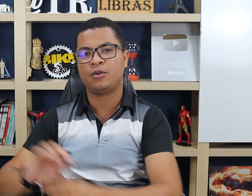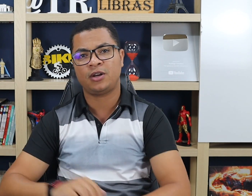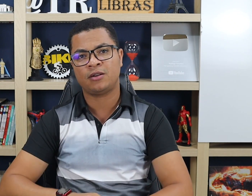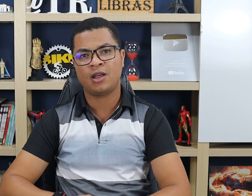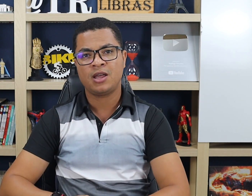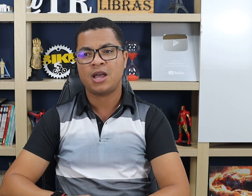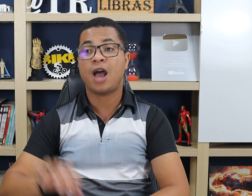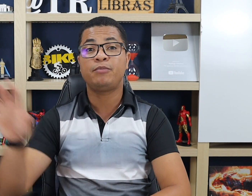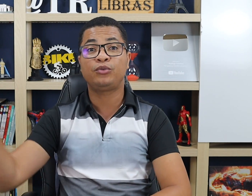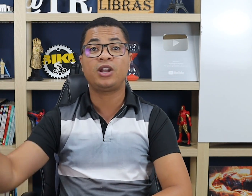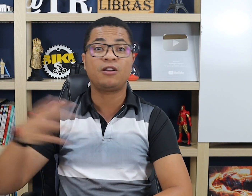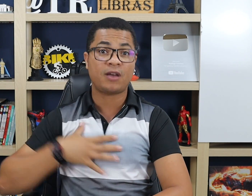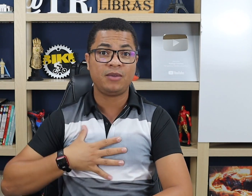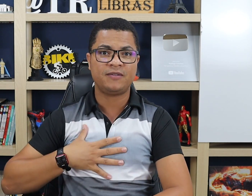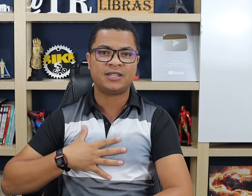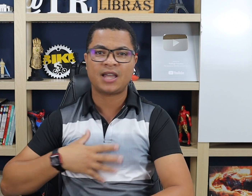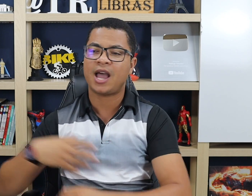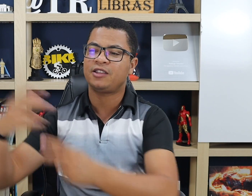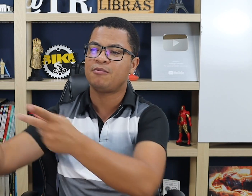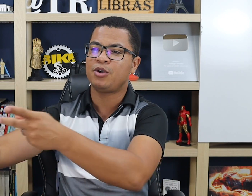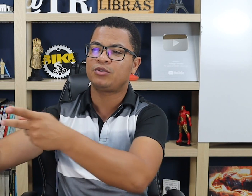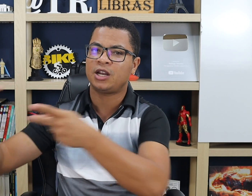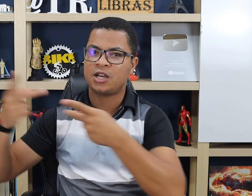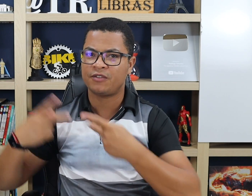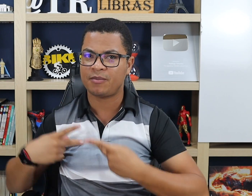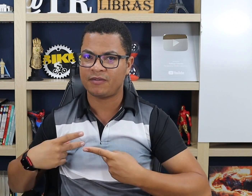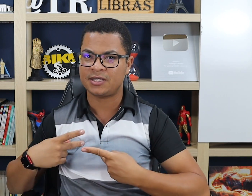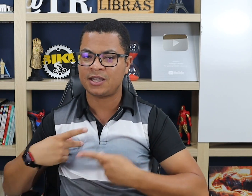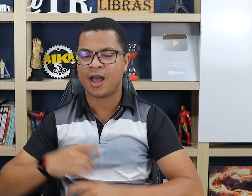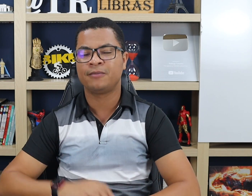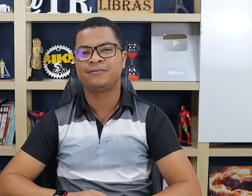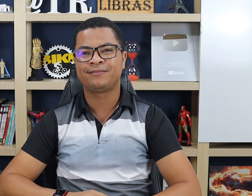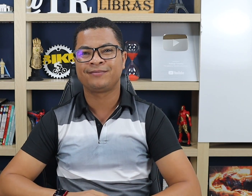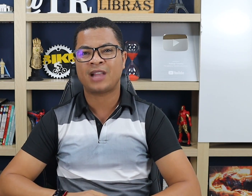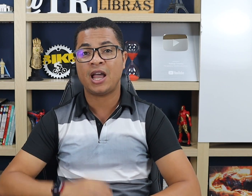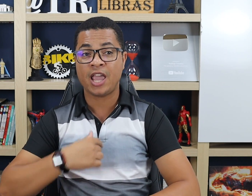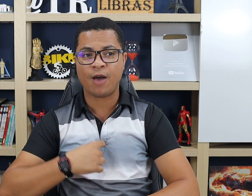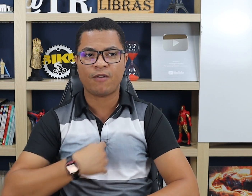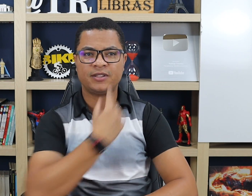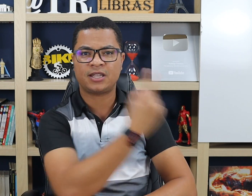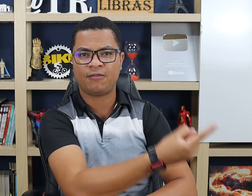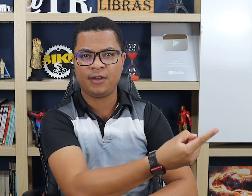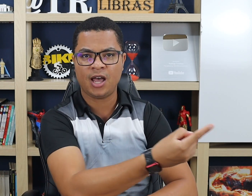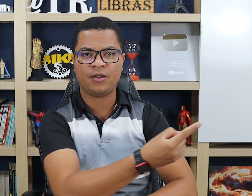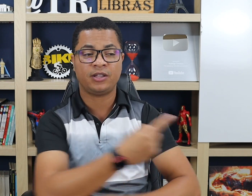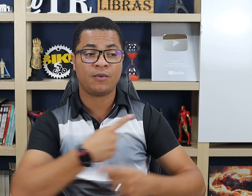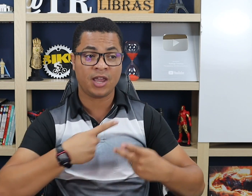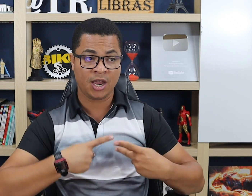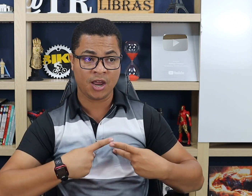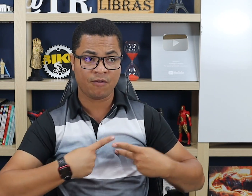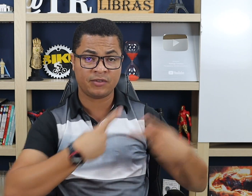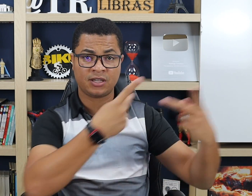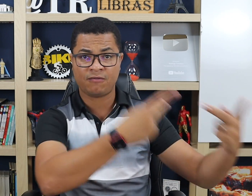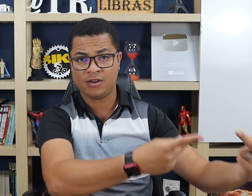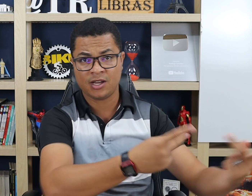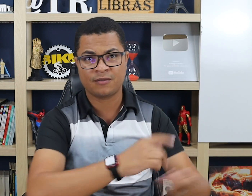Beltrano. Ah, Beltrano vai me visitar? Então, Beltrano vai me visitar. Eu vou visitar fulano? Então, eu vou visitar fulano.